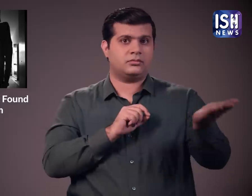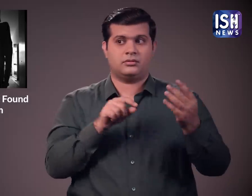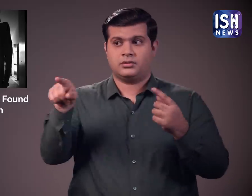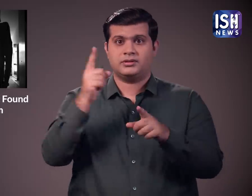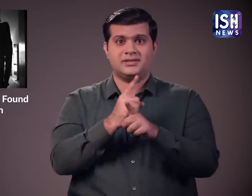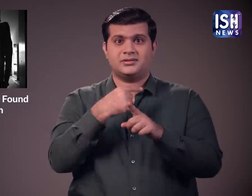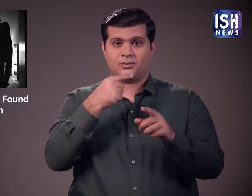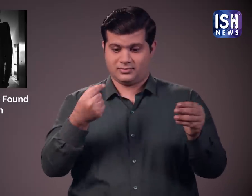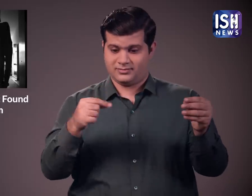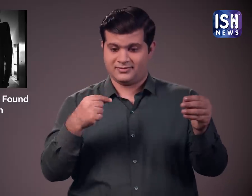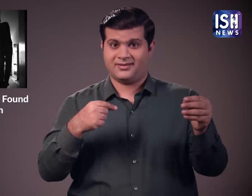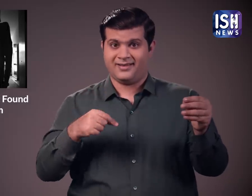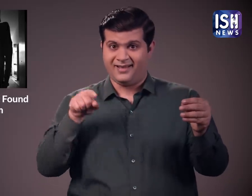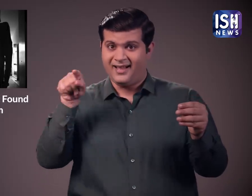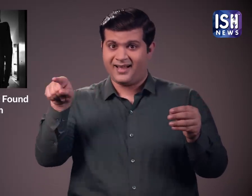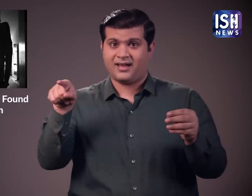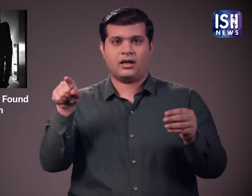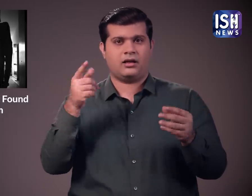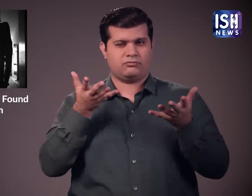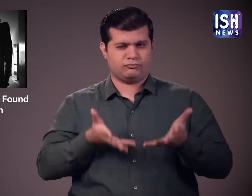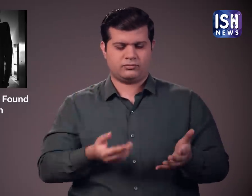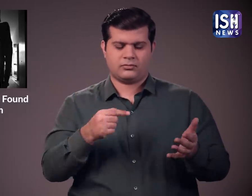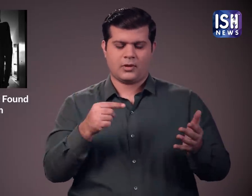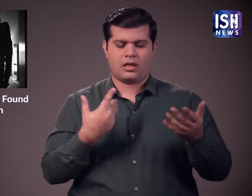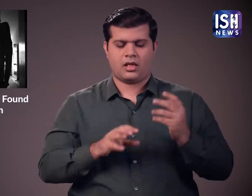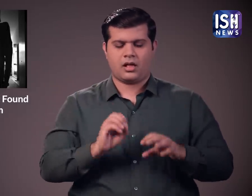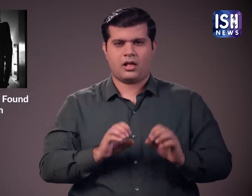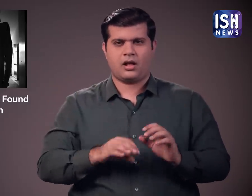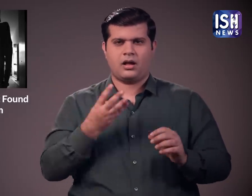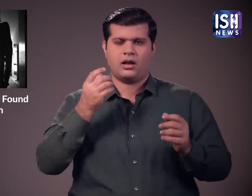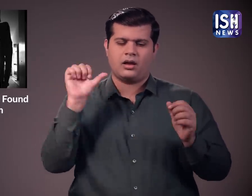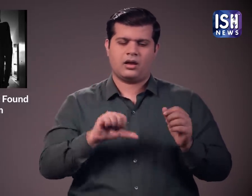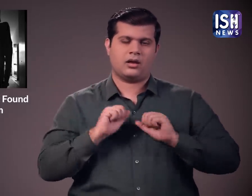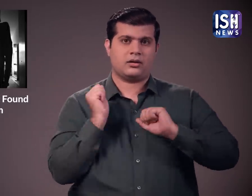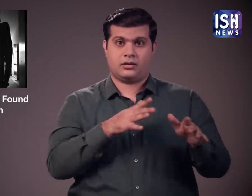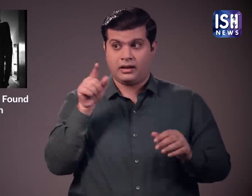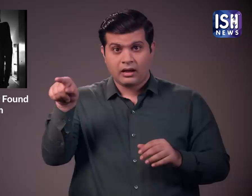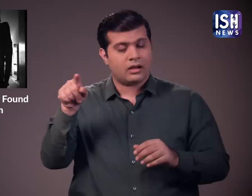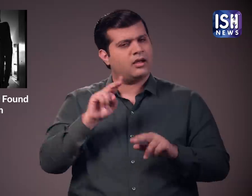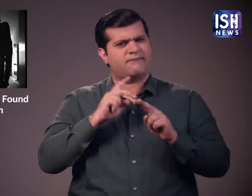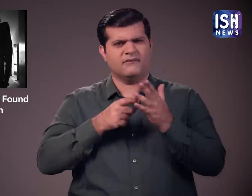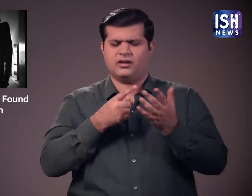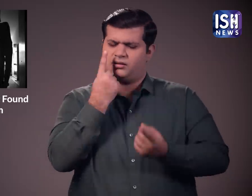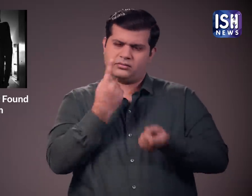प्रश्णोपत्तर को सही करने और जान बूझकर कम अंग देने वाले शिक्षक के खिलाफ प्रात्मी की दर्ज की